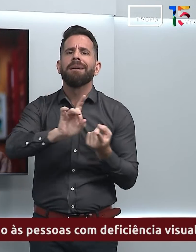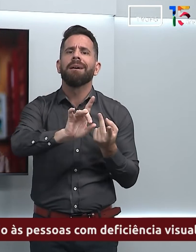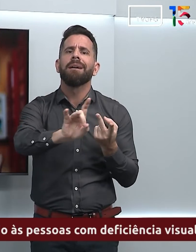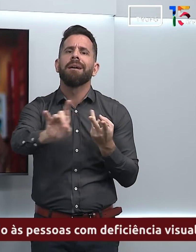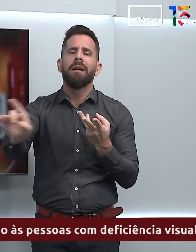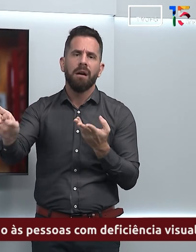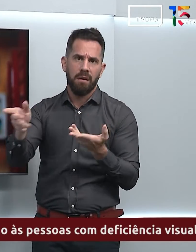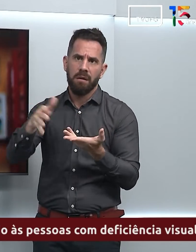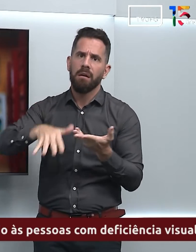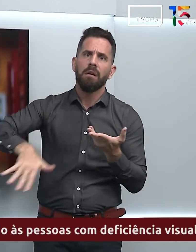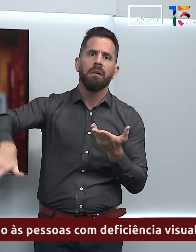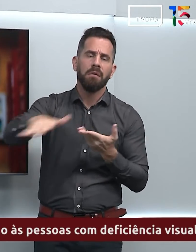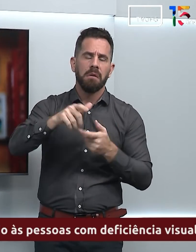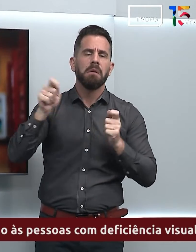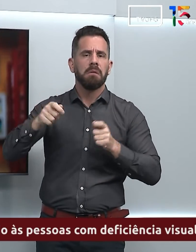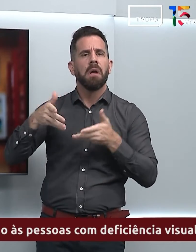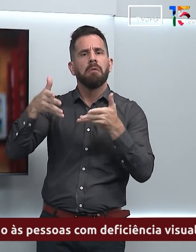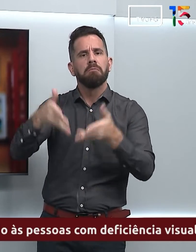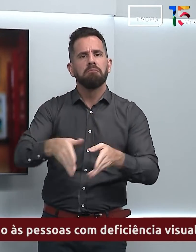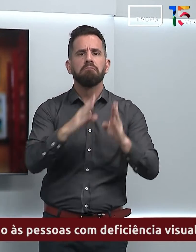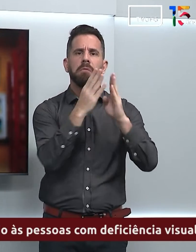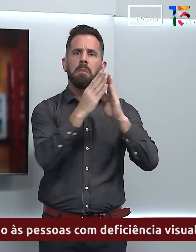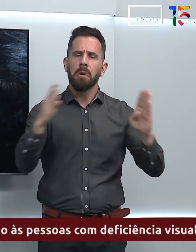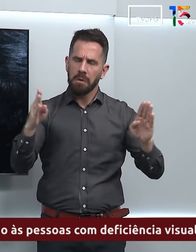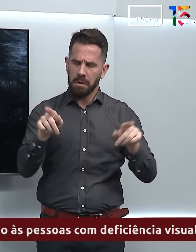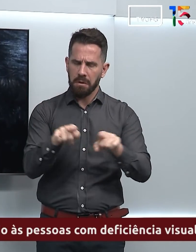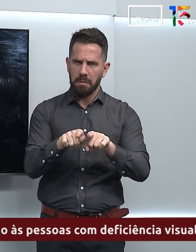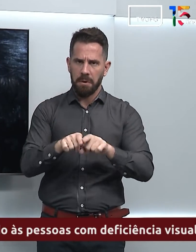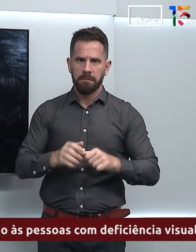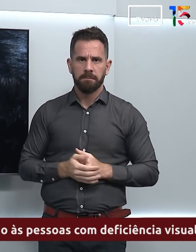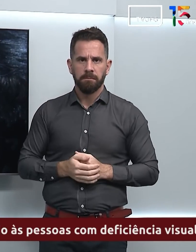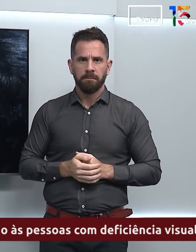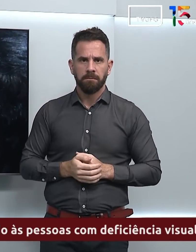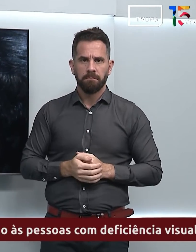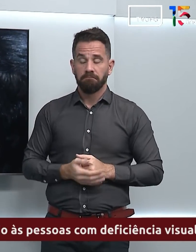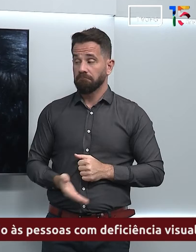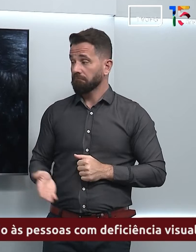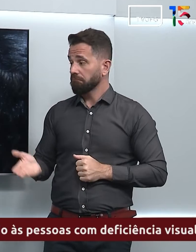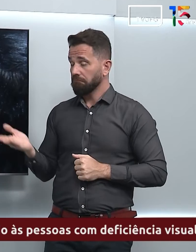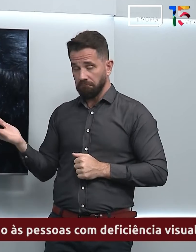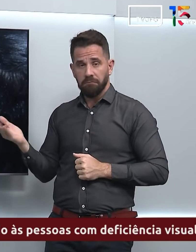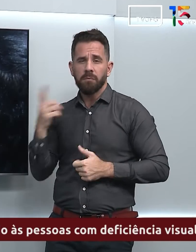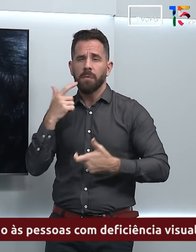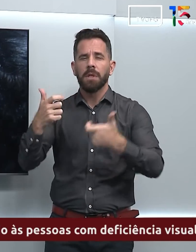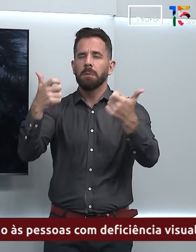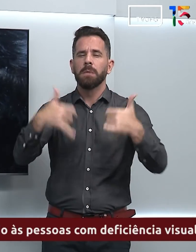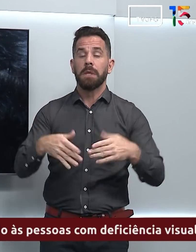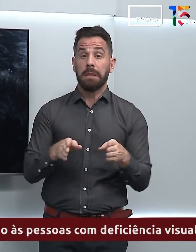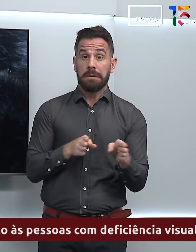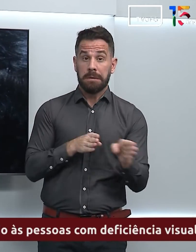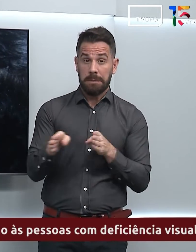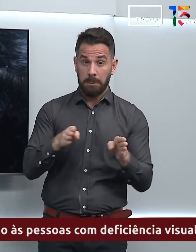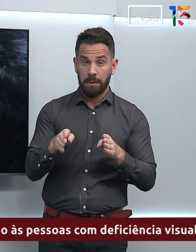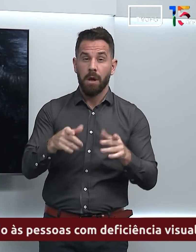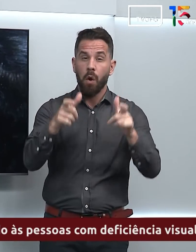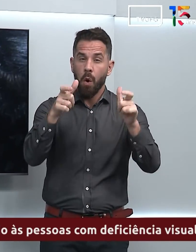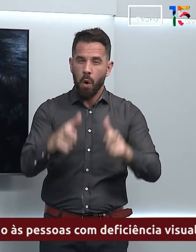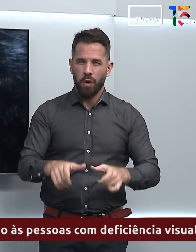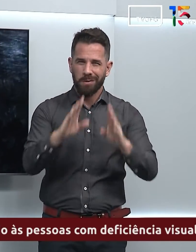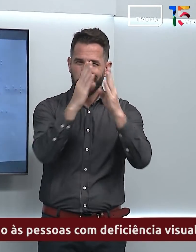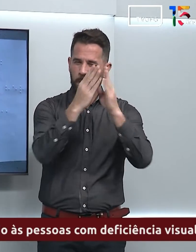poderia circular numa biblioteca. Para Sheila, a acessibilidade na biblioteca foi um grande